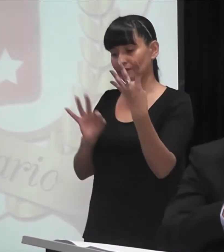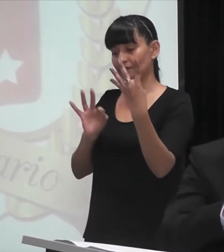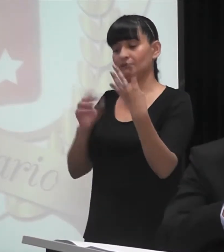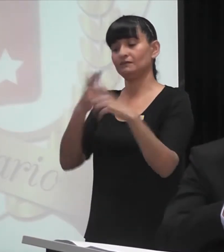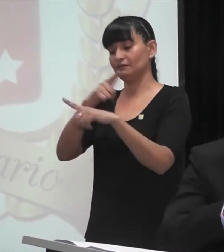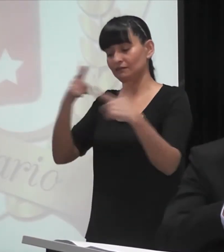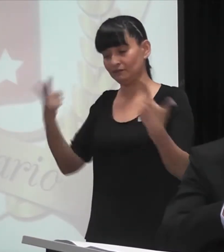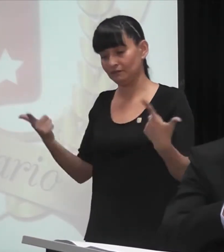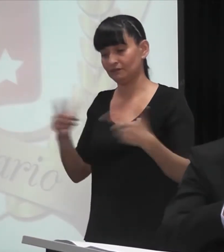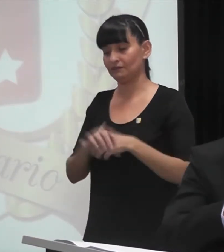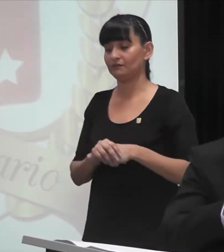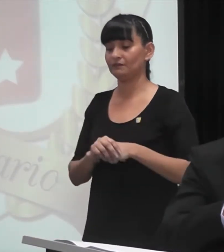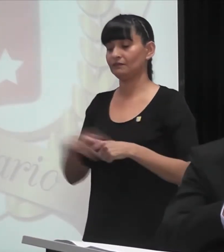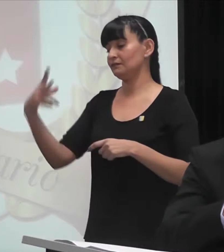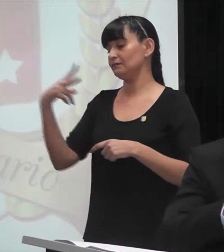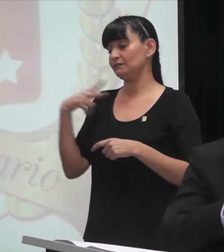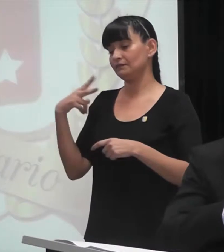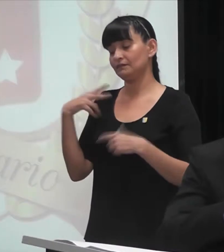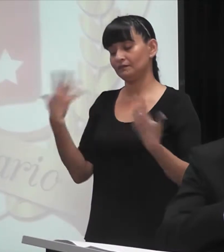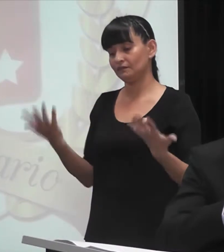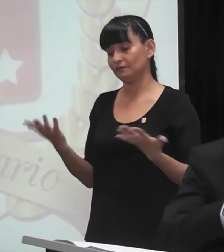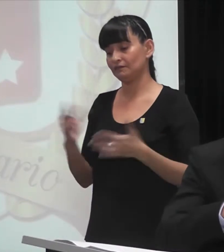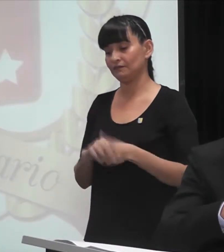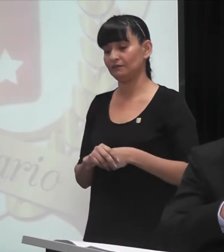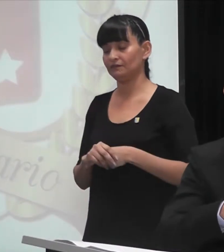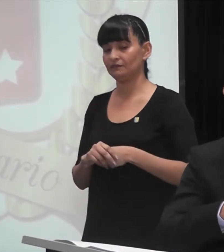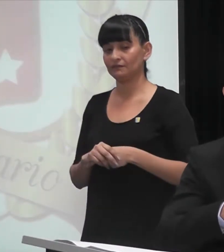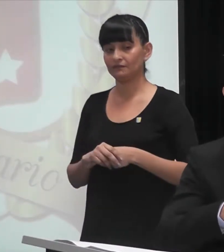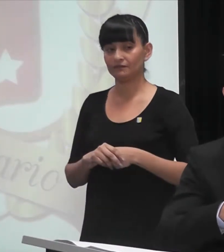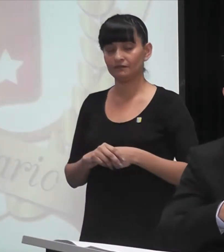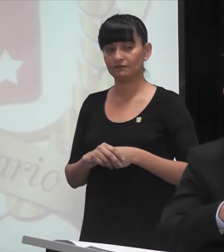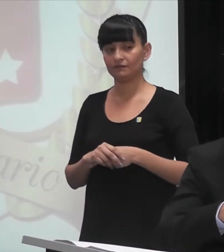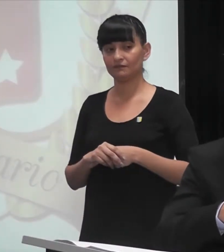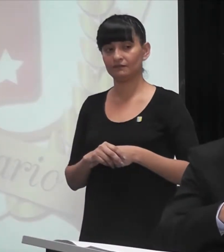en el tema de la guerrilla, sin saberlo y sin serlo.